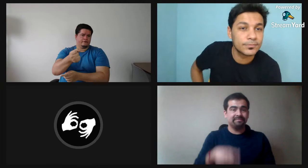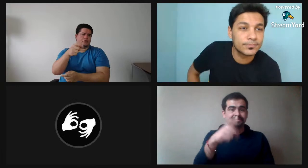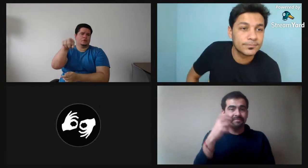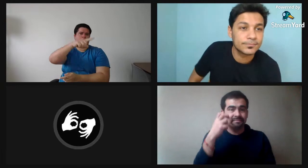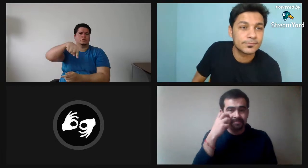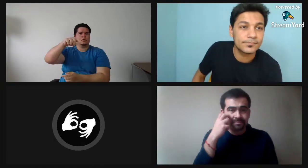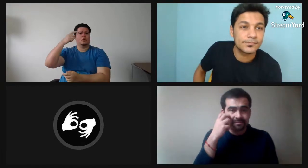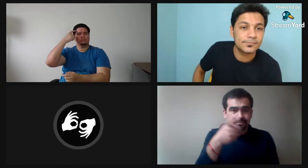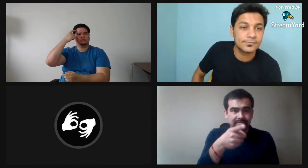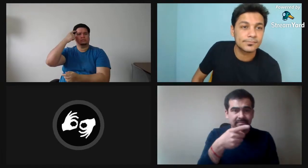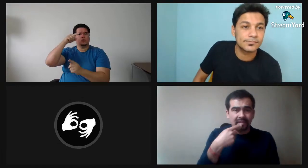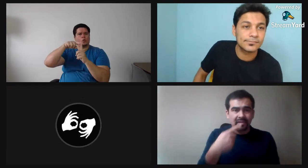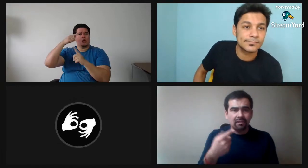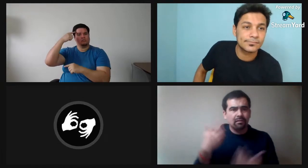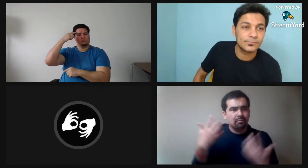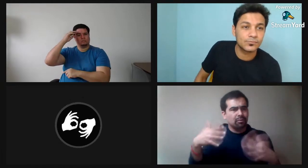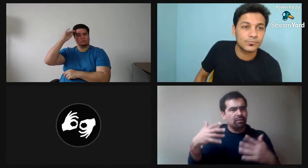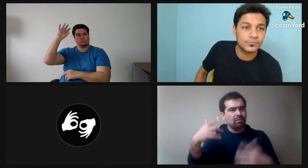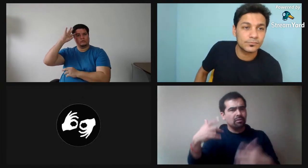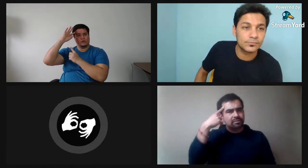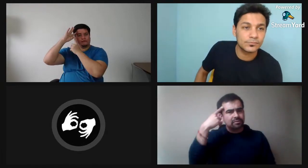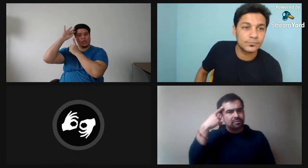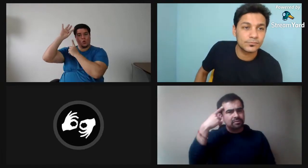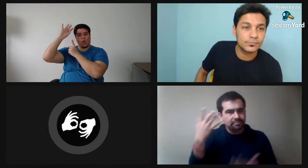se los voy a explicar después, ¿sí? Fabio dice